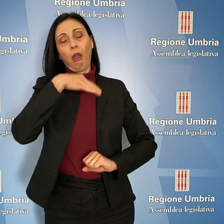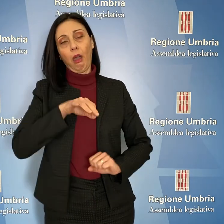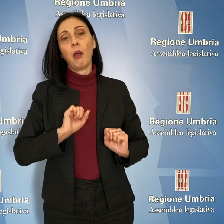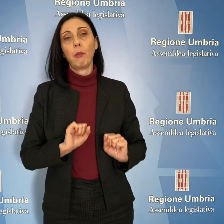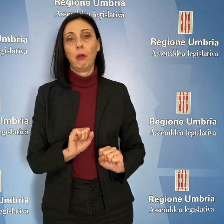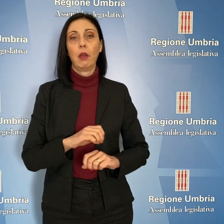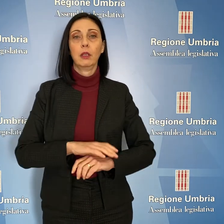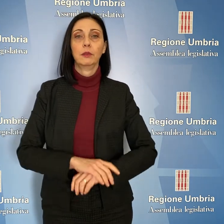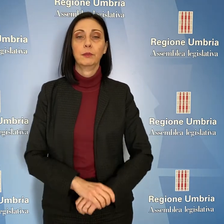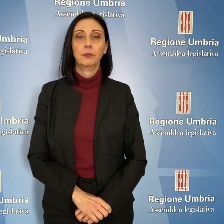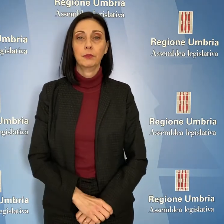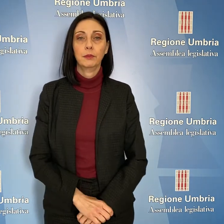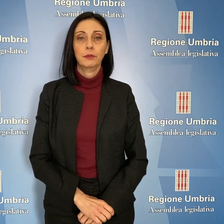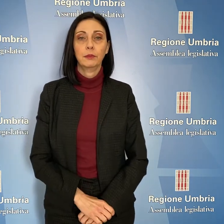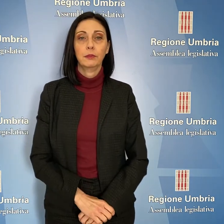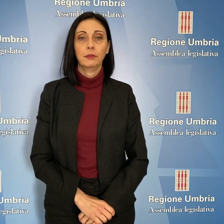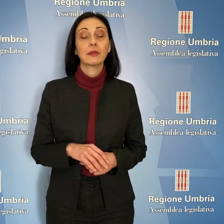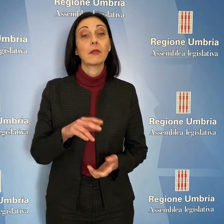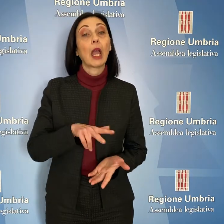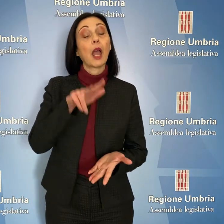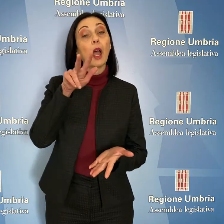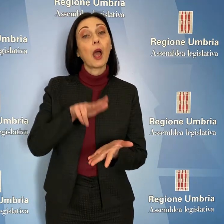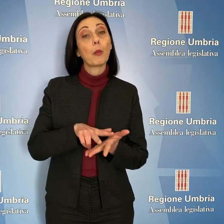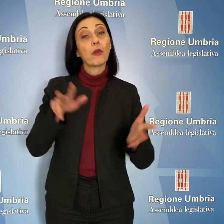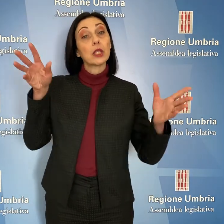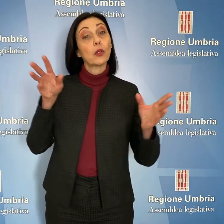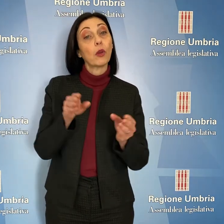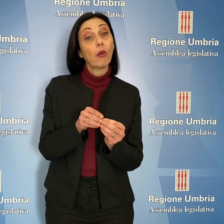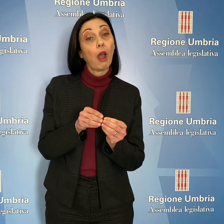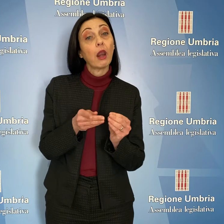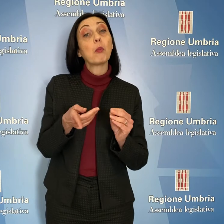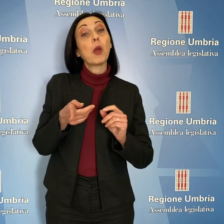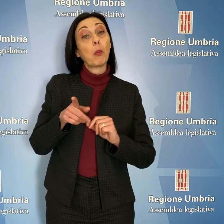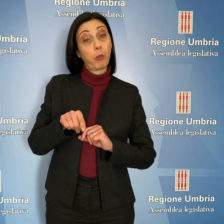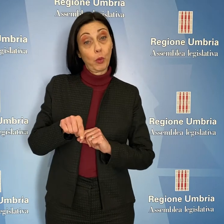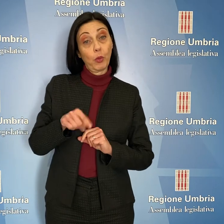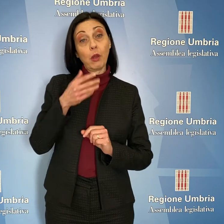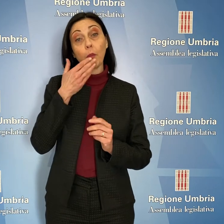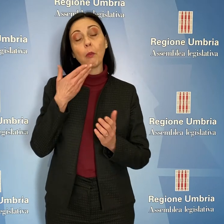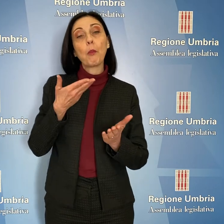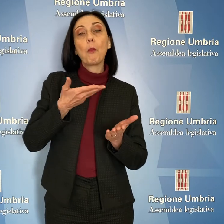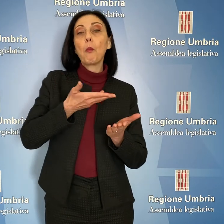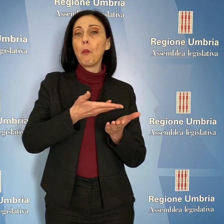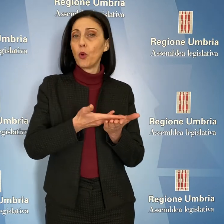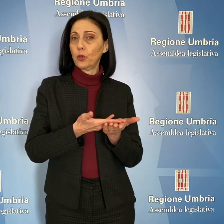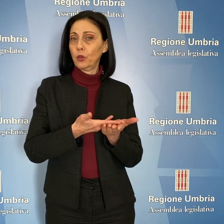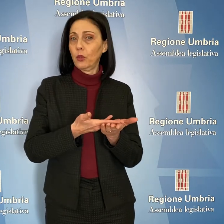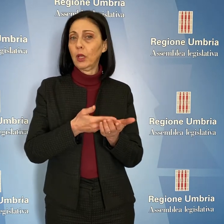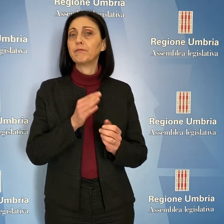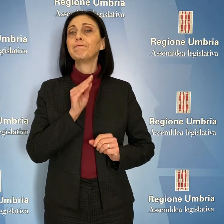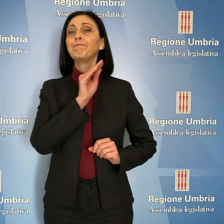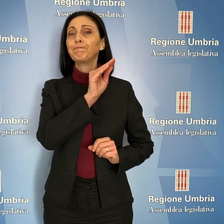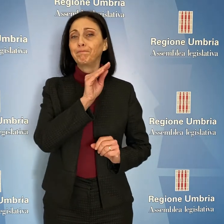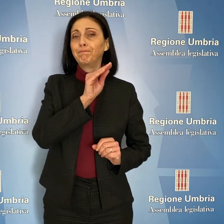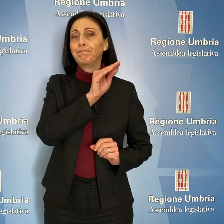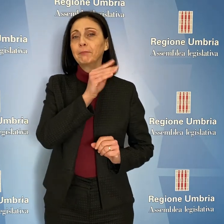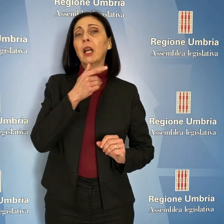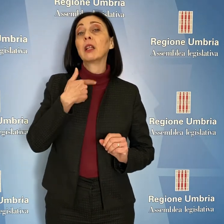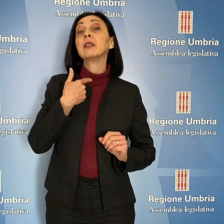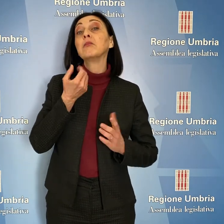in caso di necessità. Approvazione unanime inoltre per la mozione che chiede forme di ristoro